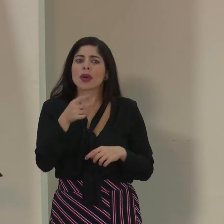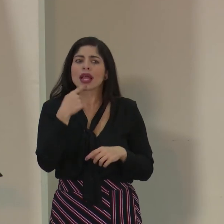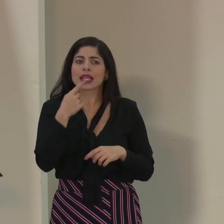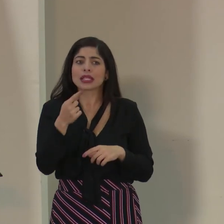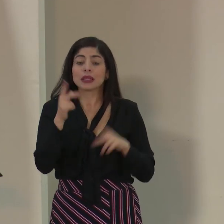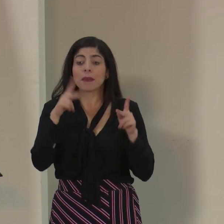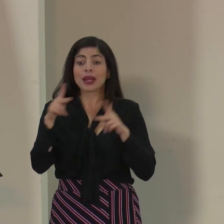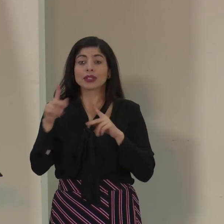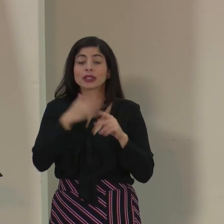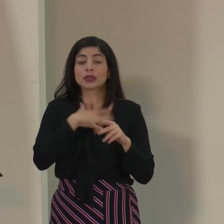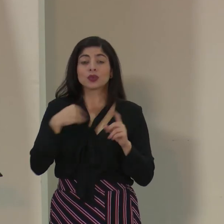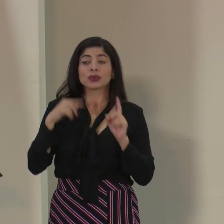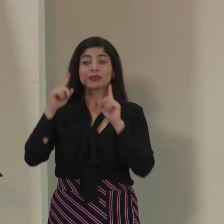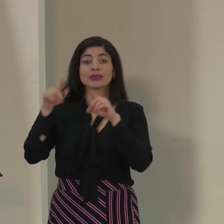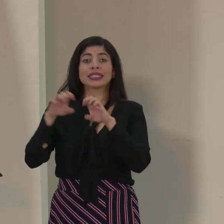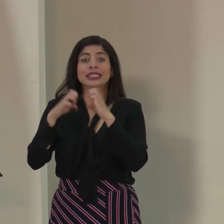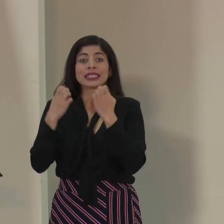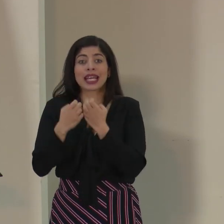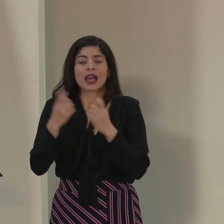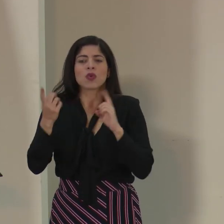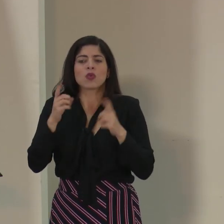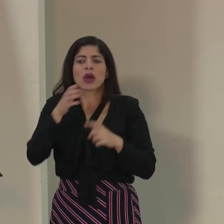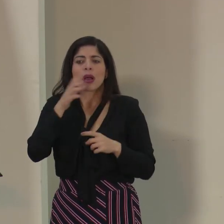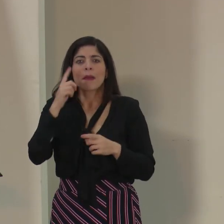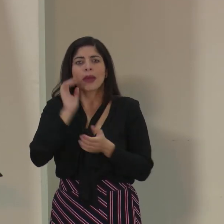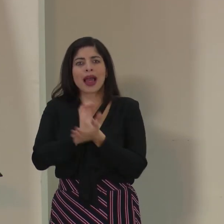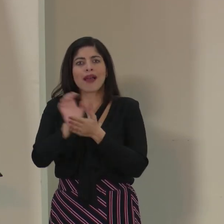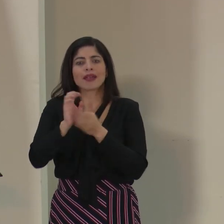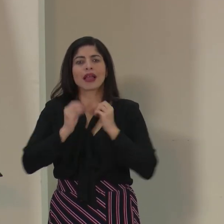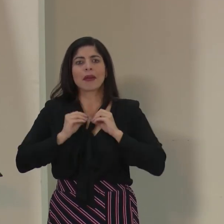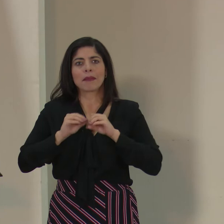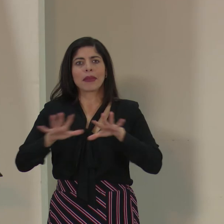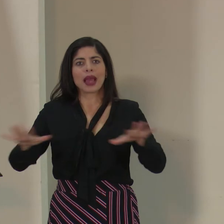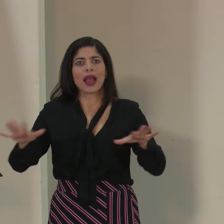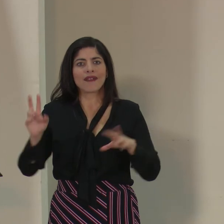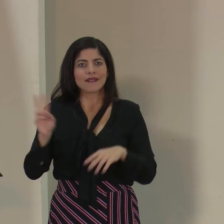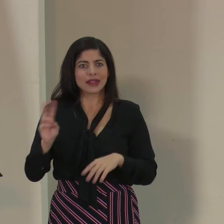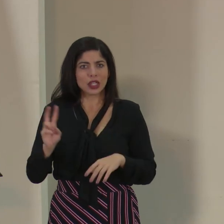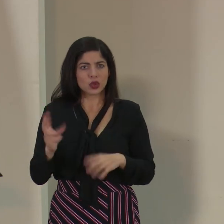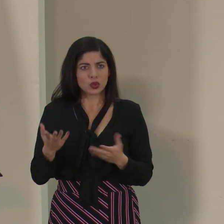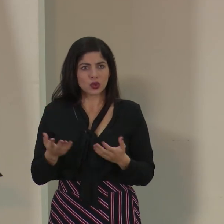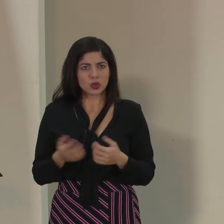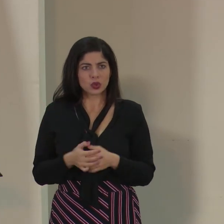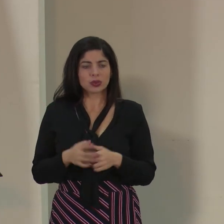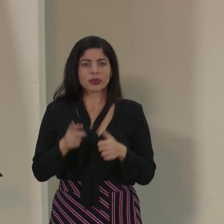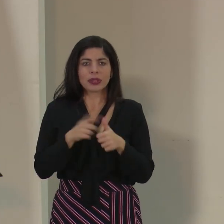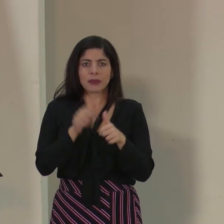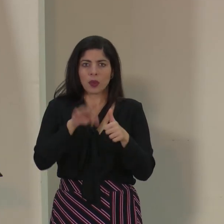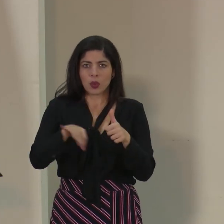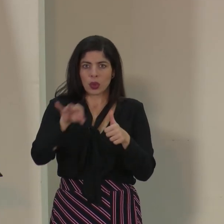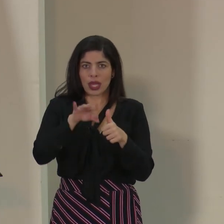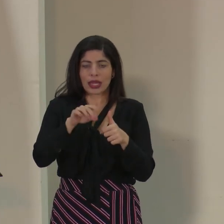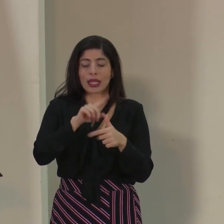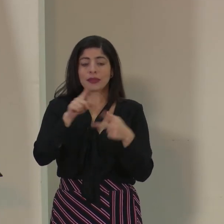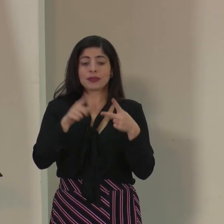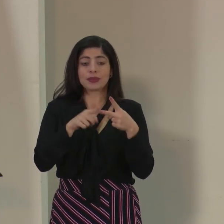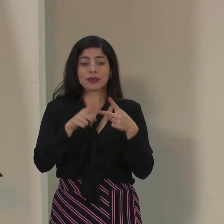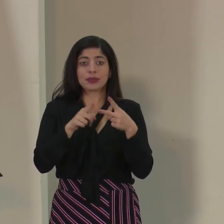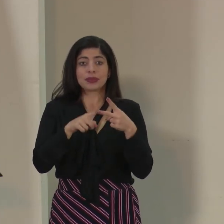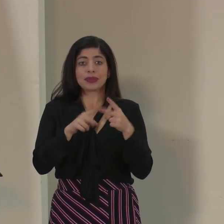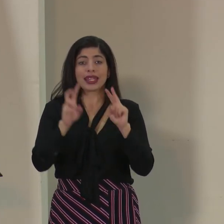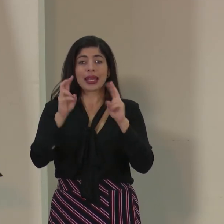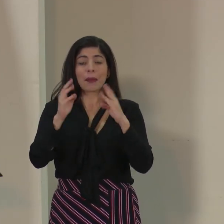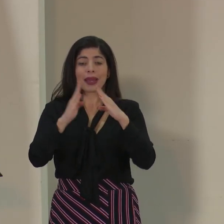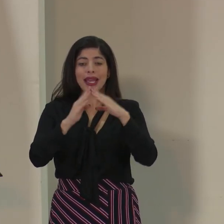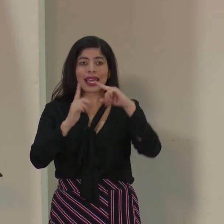que acude a los estadios para evitar algún tipo de propagación ya de cualquier tipo de virus, ¿verdad? Eso es importante. Con respecto a lo del tema